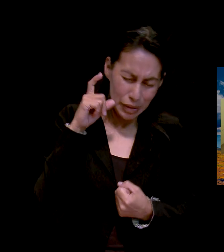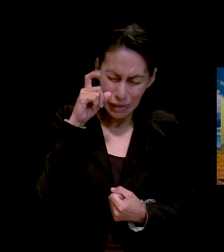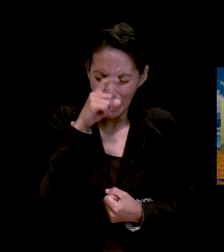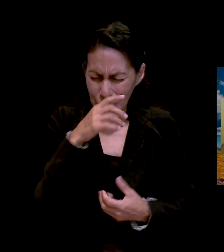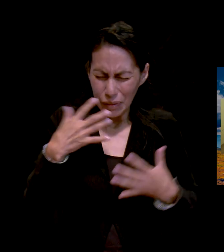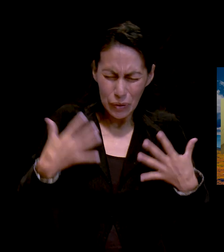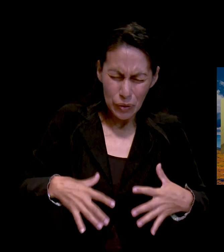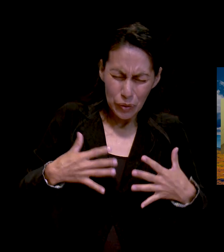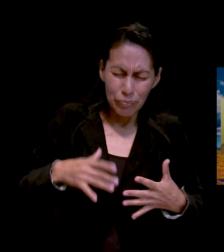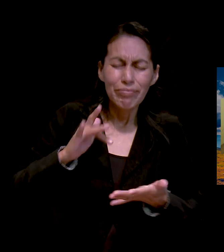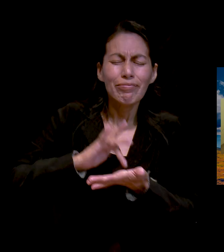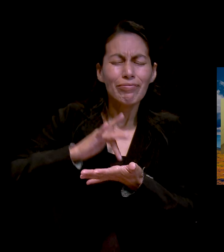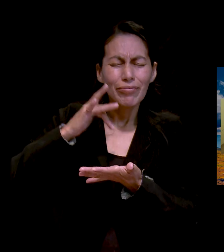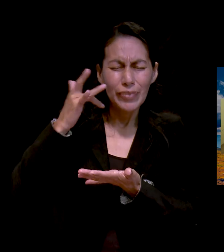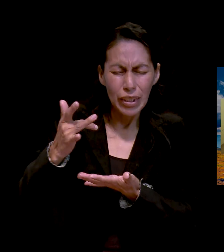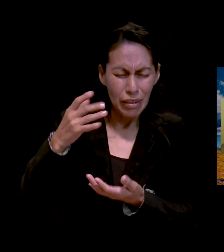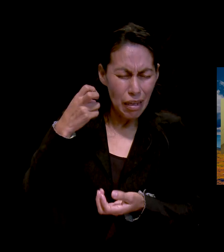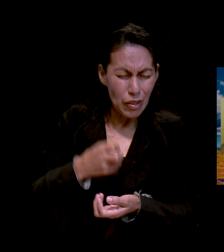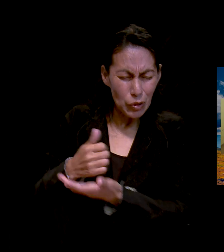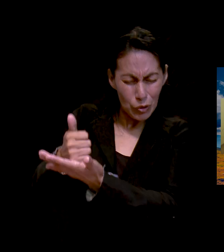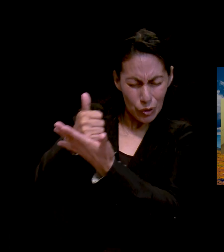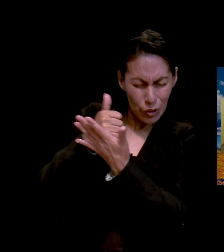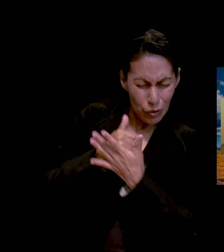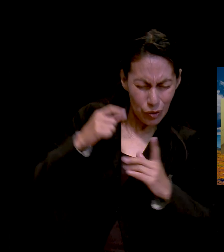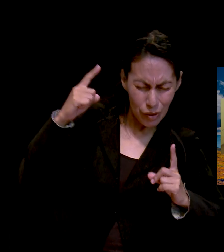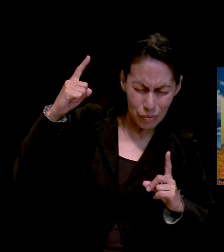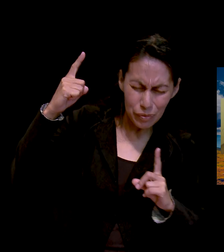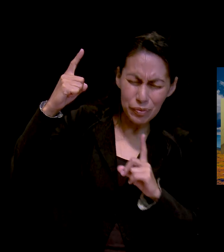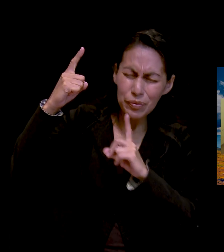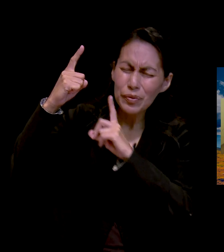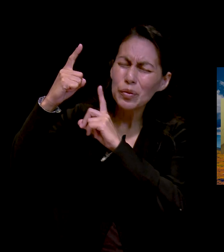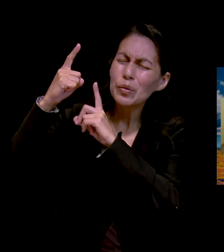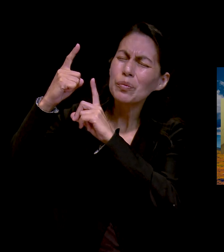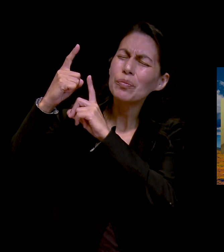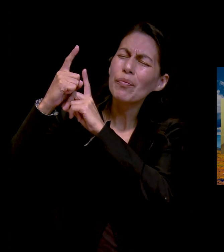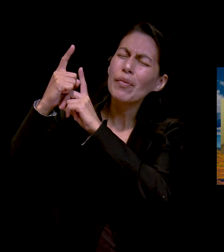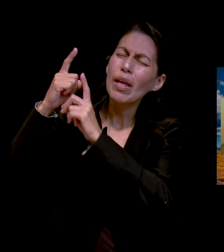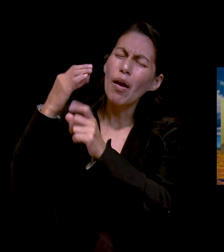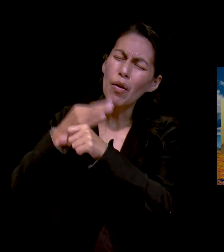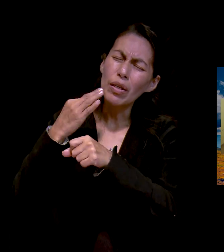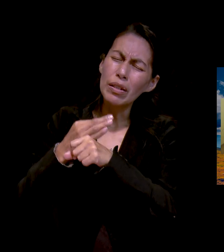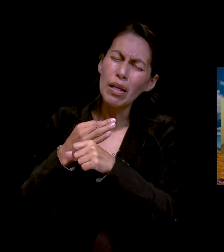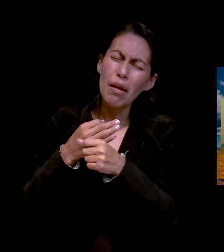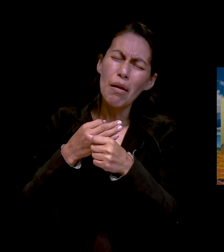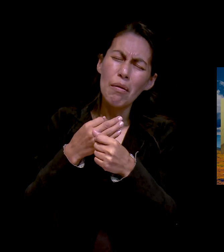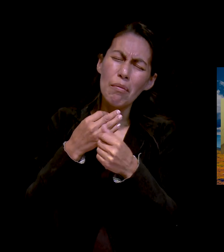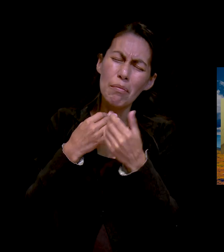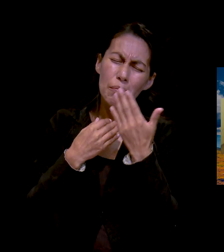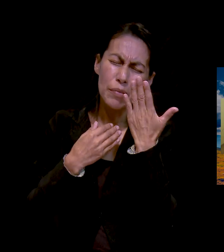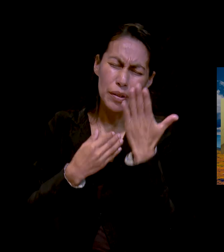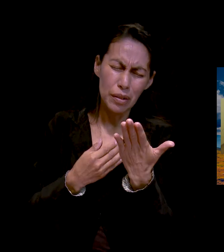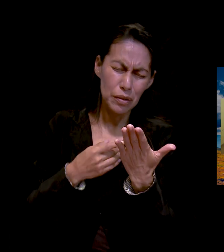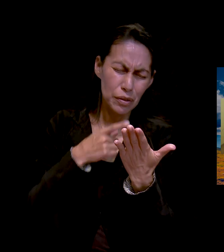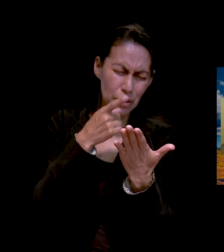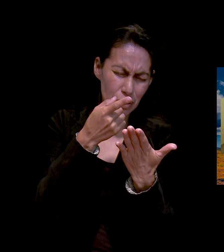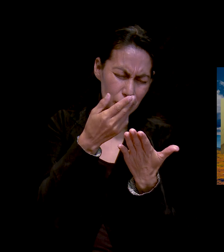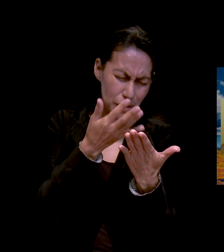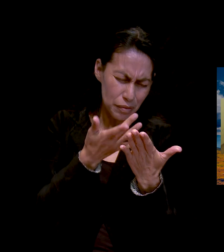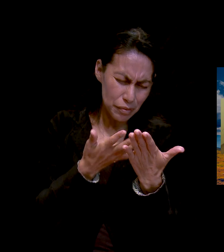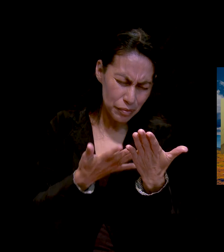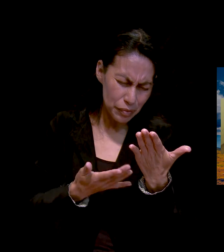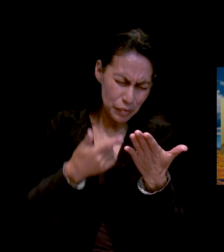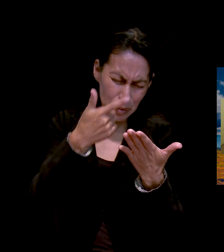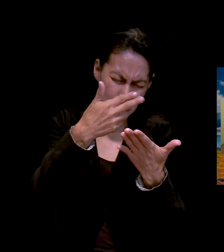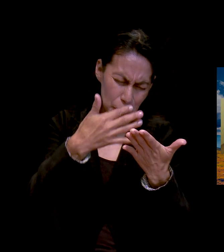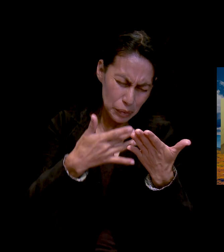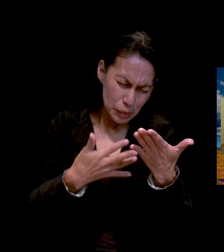en esta noche tú has escuchado todas esas peticiones que se leyeron. Tú las puedas responder de acuerdo a tu santa